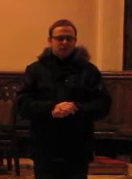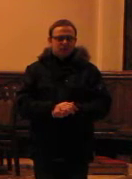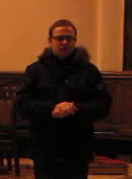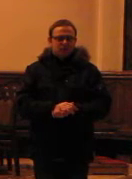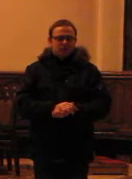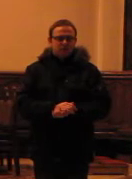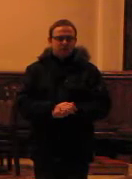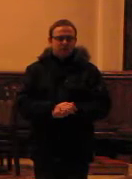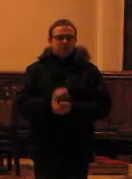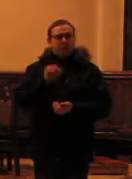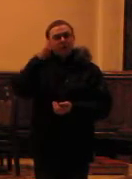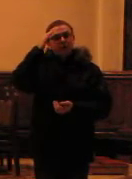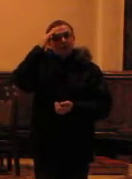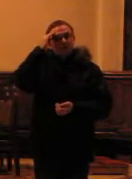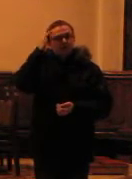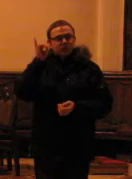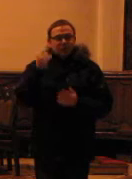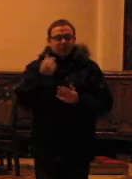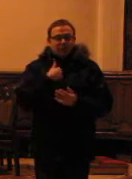A wiedząc jakim jestem,